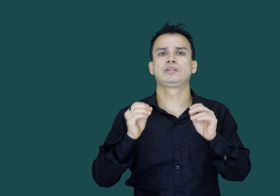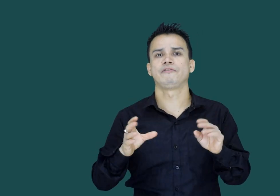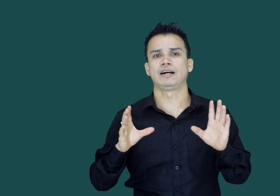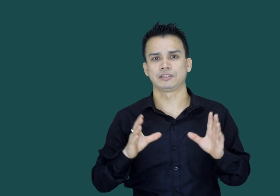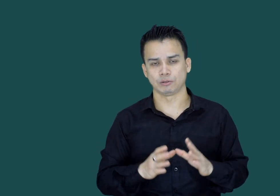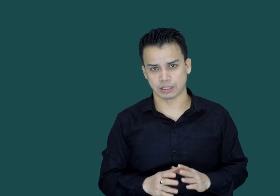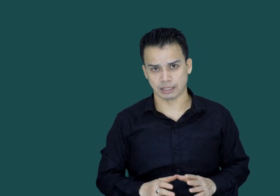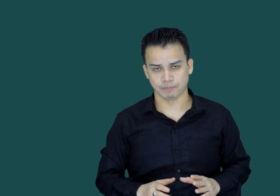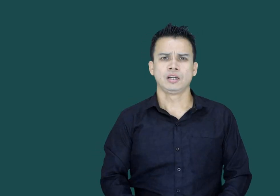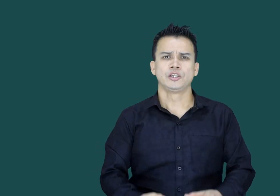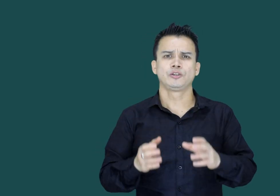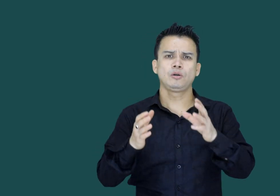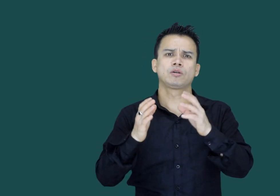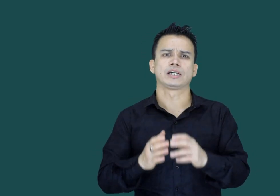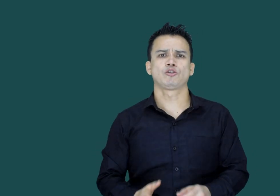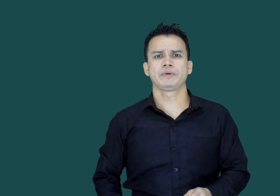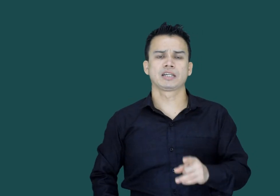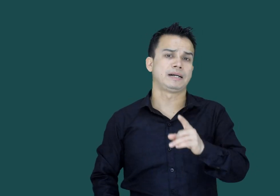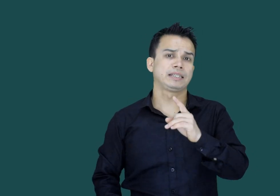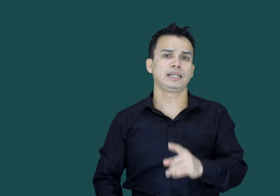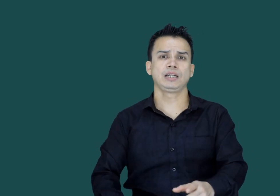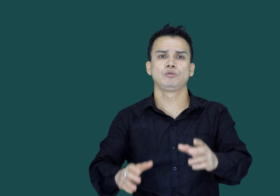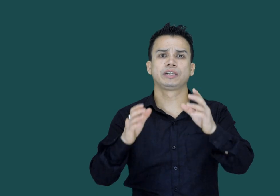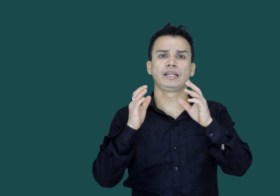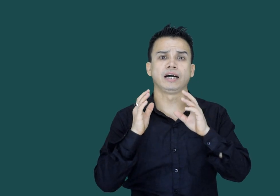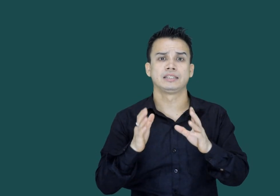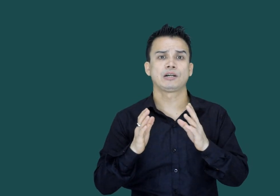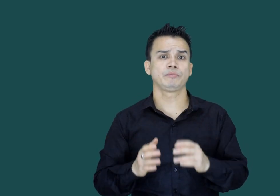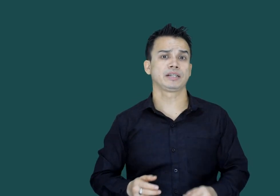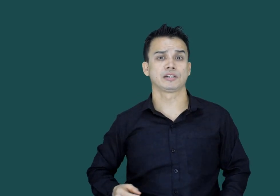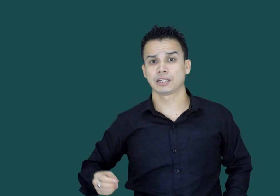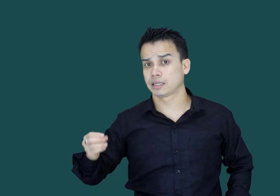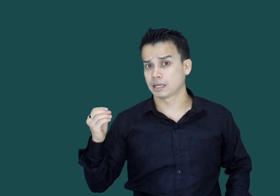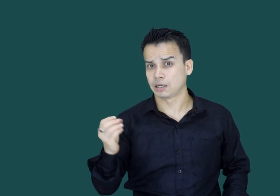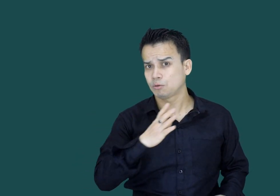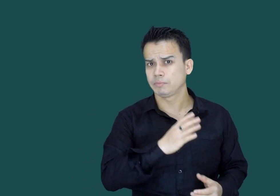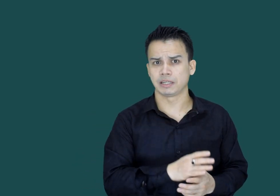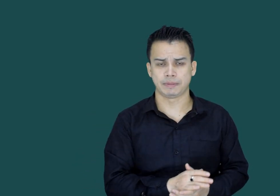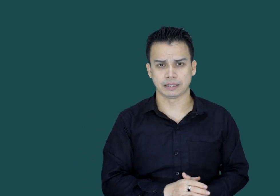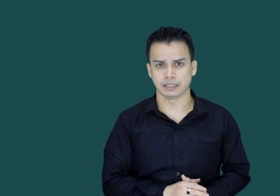کے وہاں سے ہوتا ہے جو لو کڑوروں میں کماتے ہیں ان کے لئے ہزاروں میں خرچہ کرنا کوئی بڑی بات نہیں